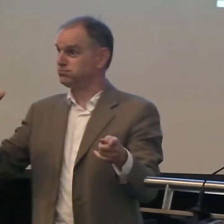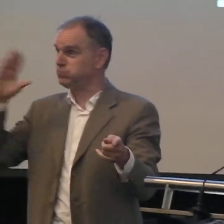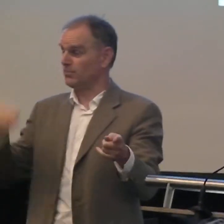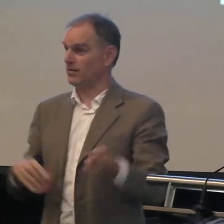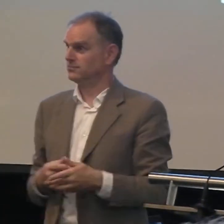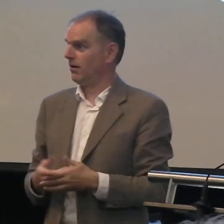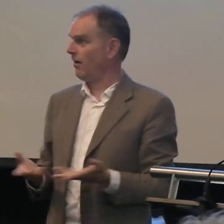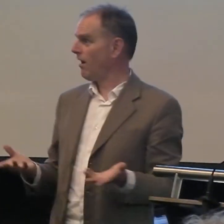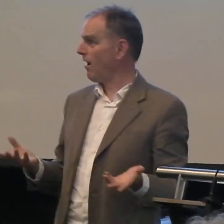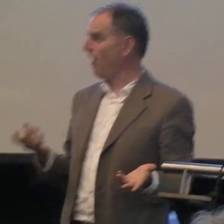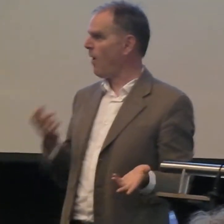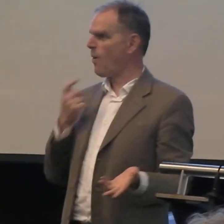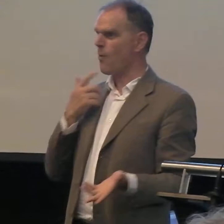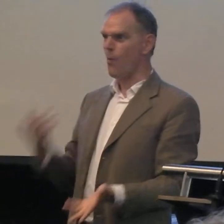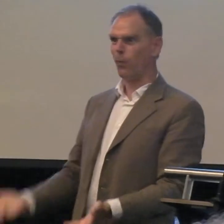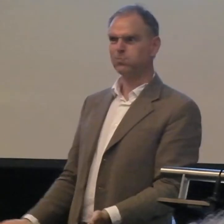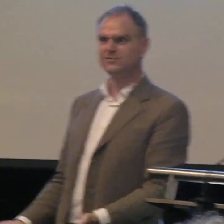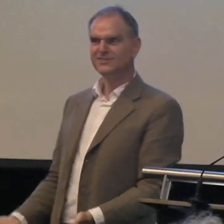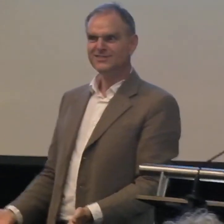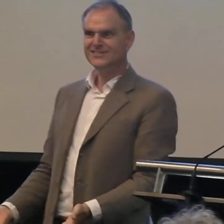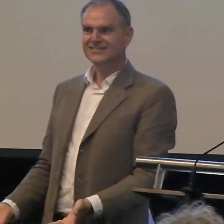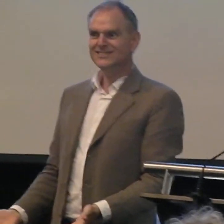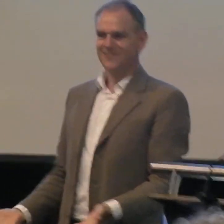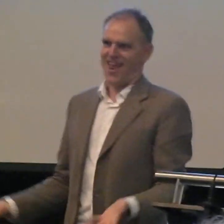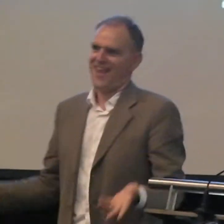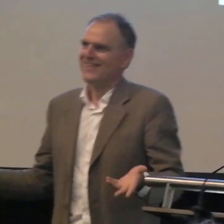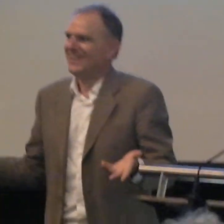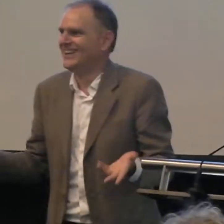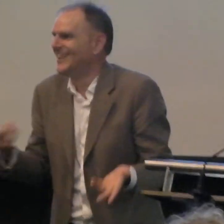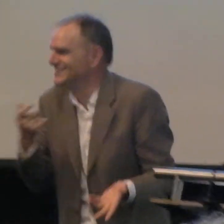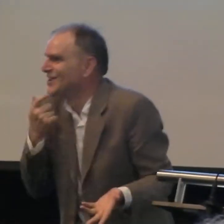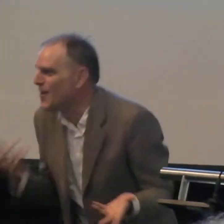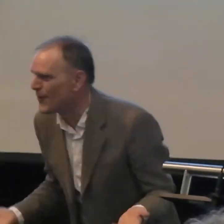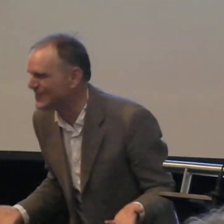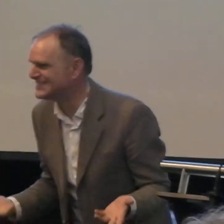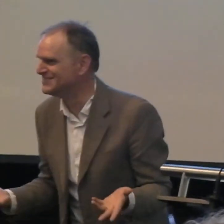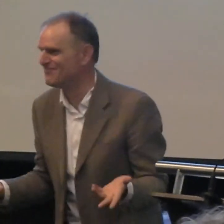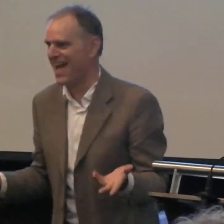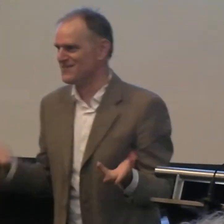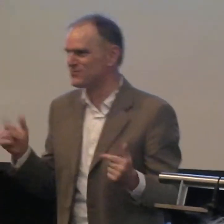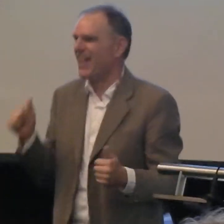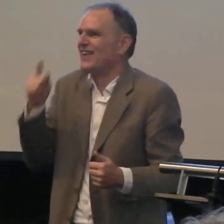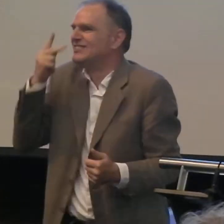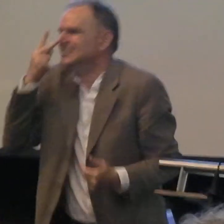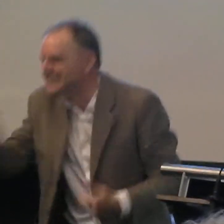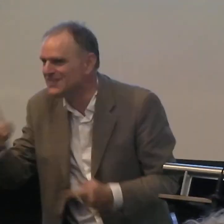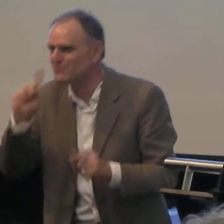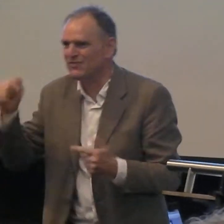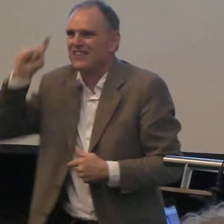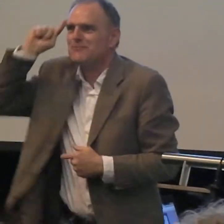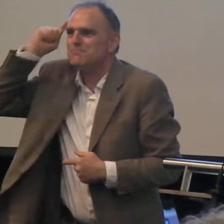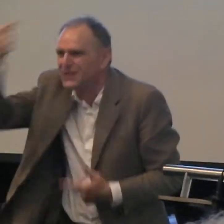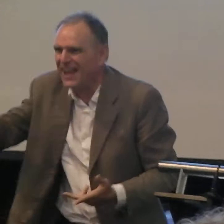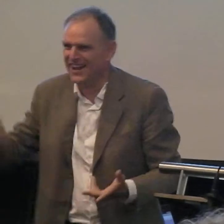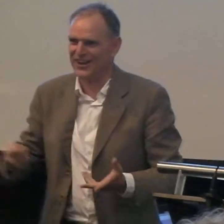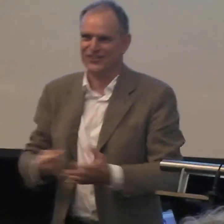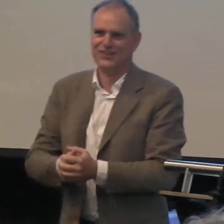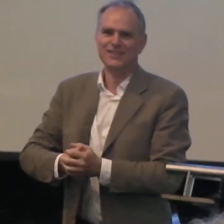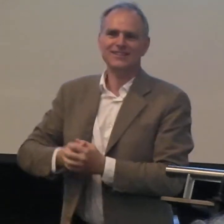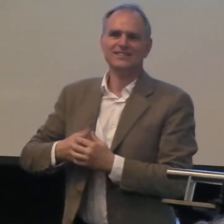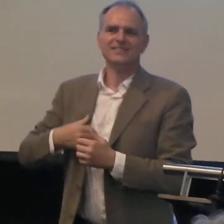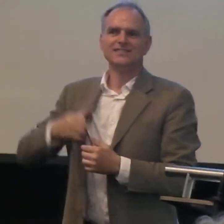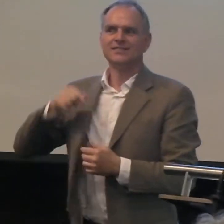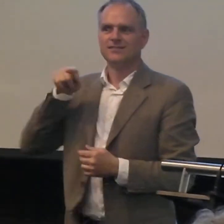omdat we laten zien wat gebarentaal en toen dachten we van goh, nou bestaat het. Het is eigenlijk zo logisch, maar je moet het even